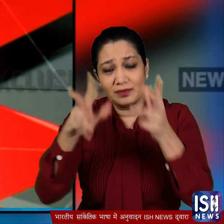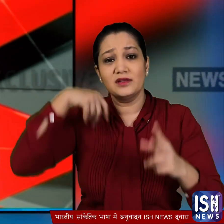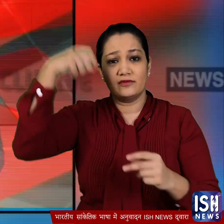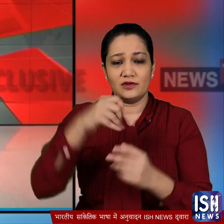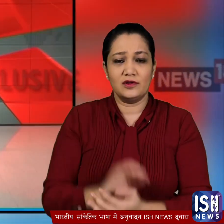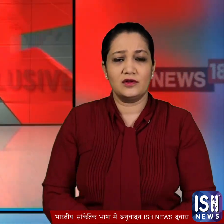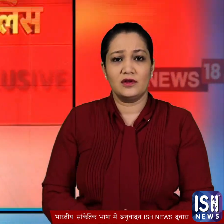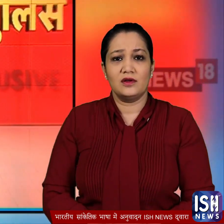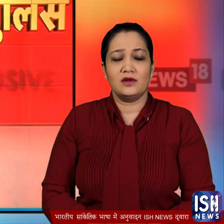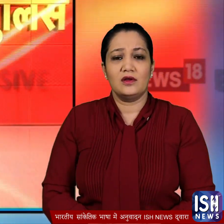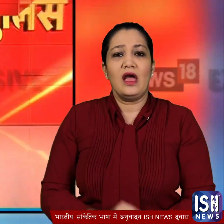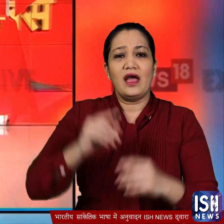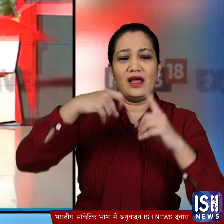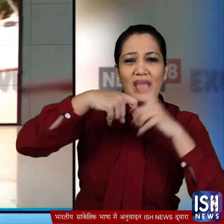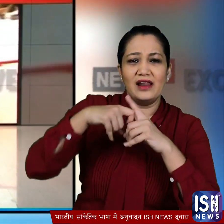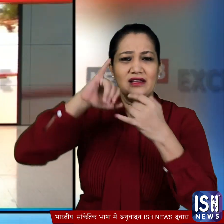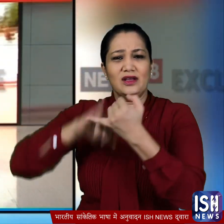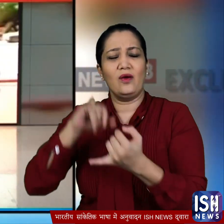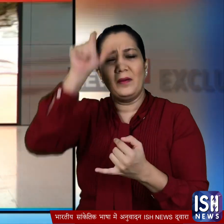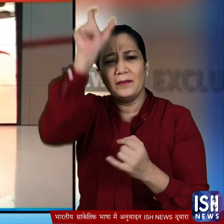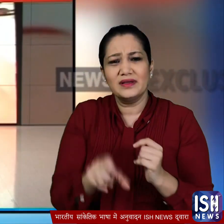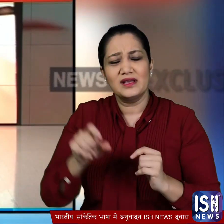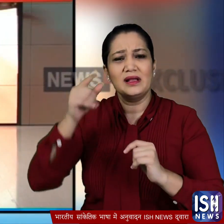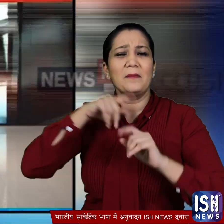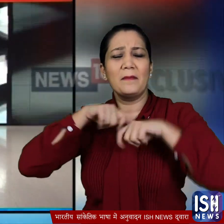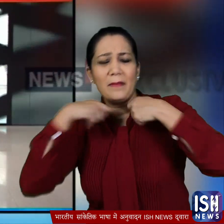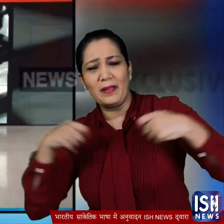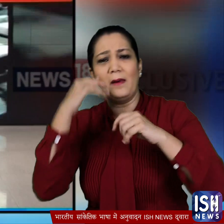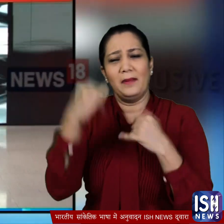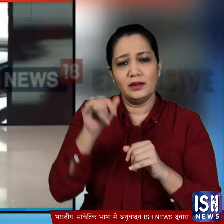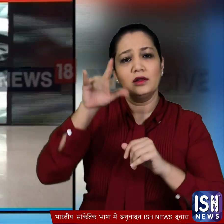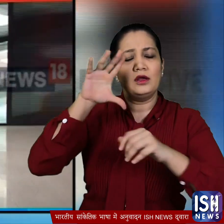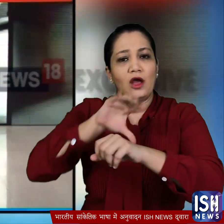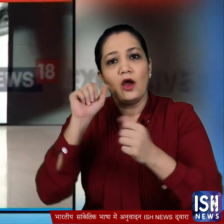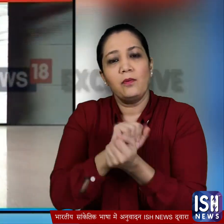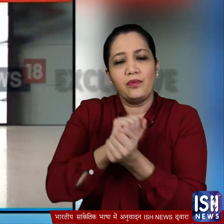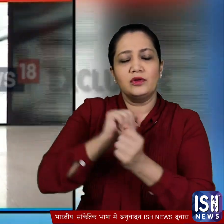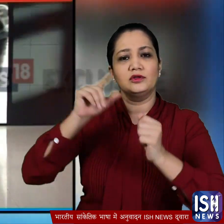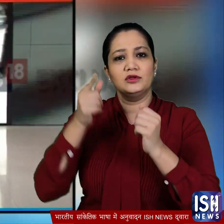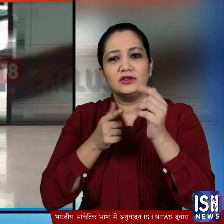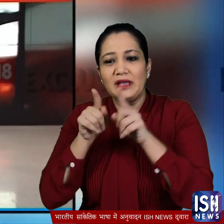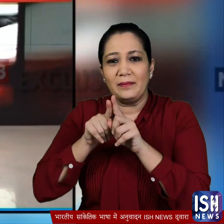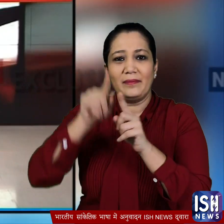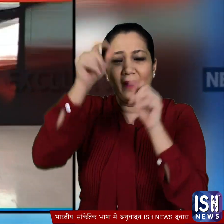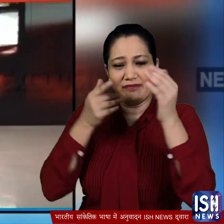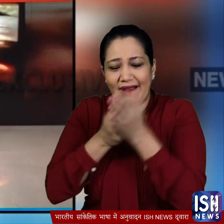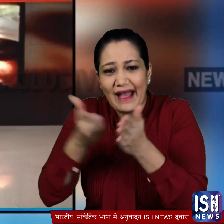वहां काला सेखो नाम के एक वॉंटेड गैंक्स्टर को पकड़ने के लिए पुलिस एक खेत में पहुँची लेकिन गिरफतारी से पचने के लिए गैंक्स्टर